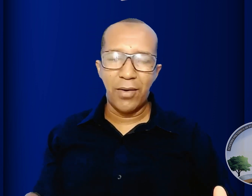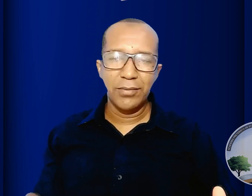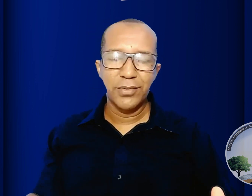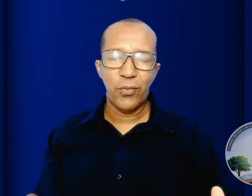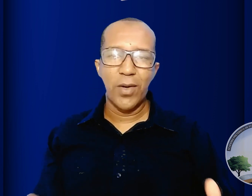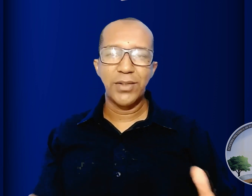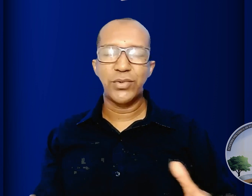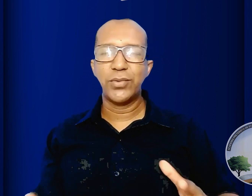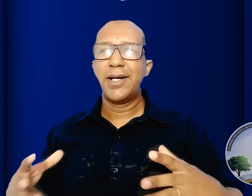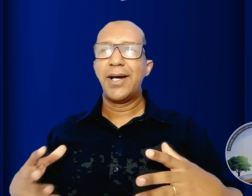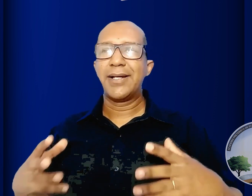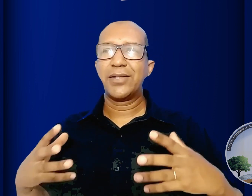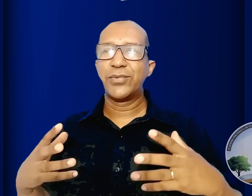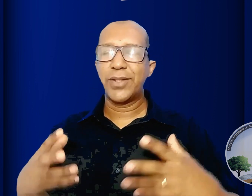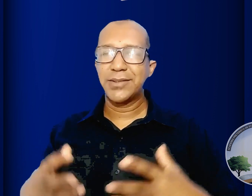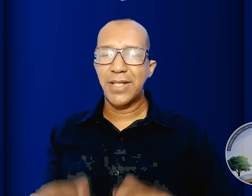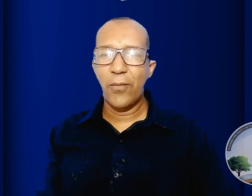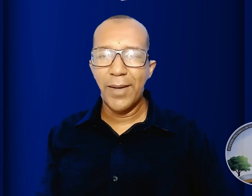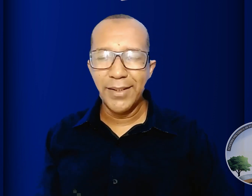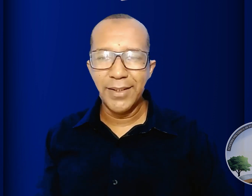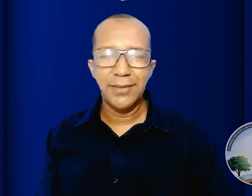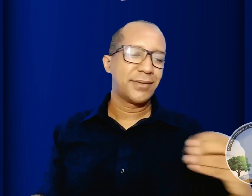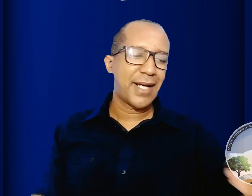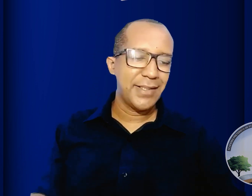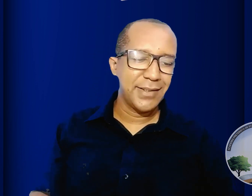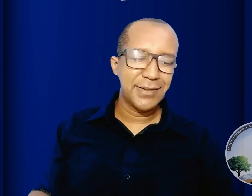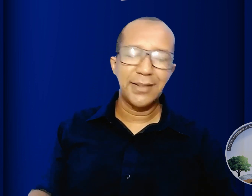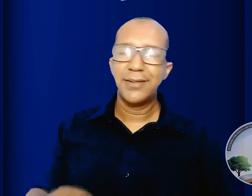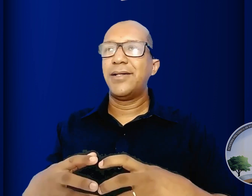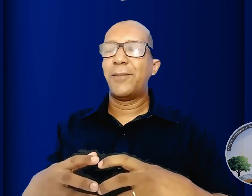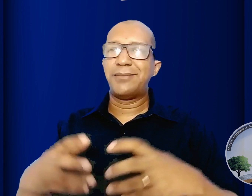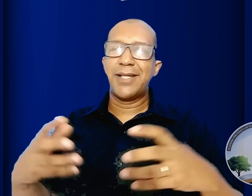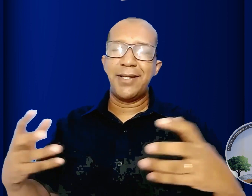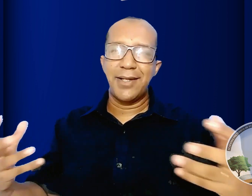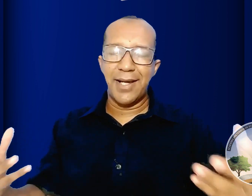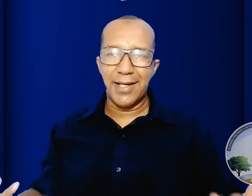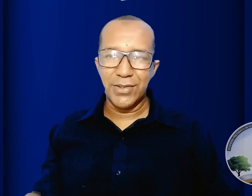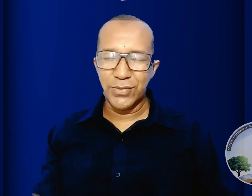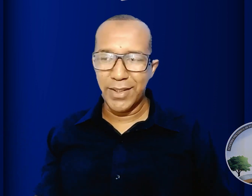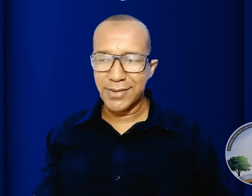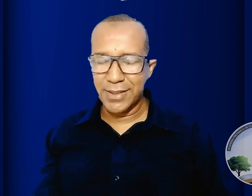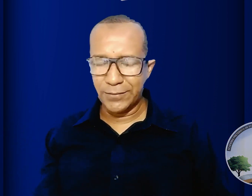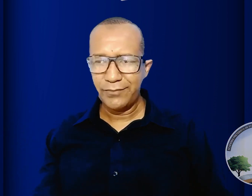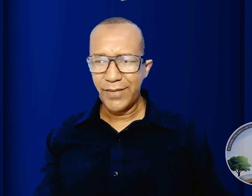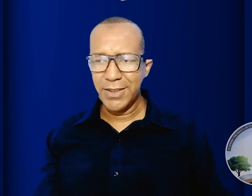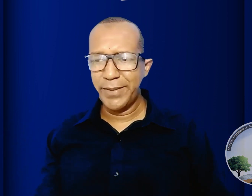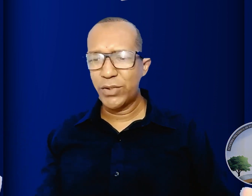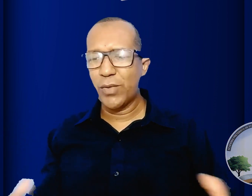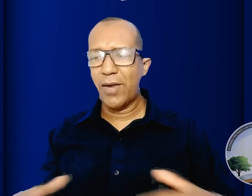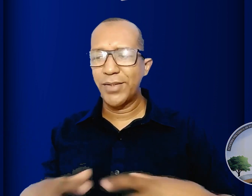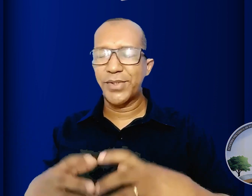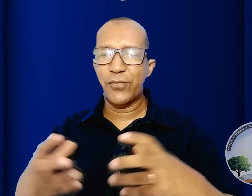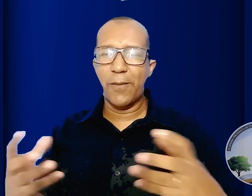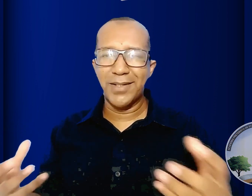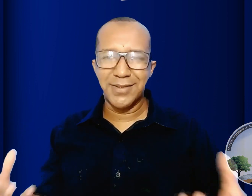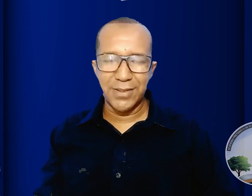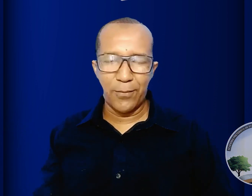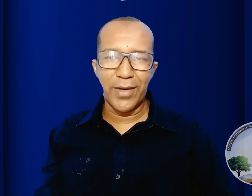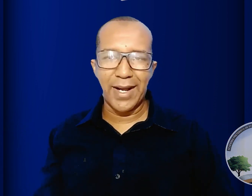quanto a natureza humana caída obtém a ressurreição espiritual a transformação moral